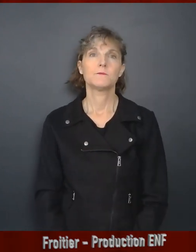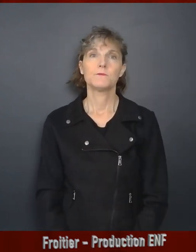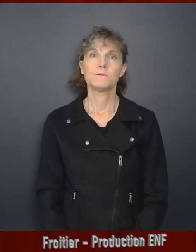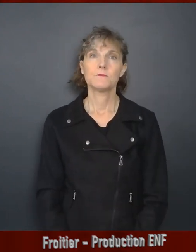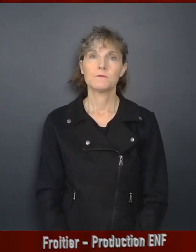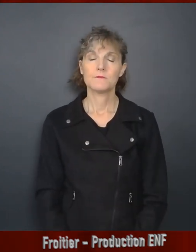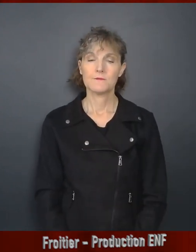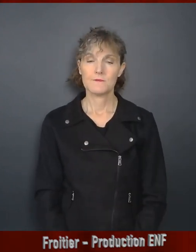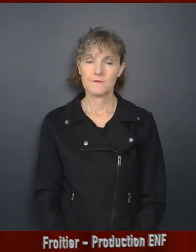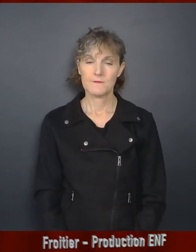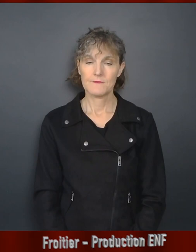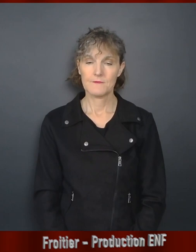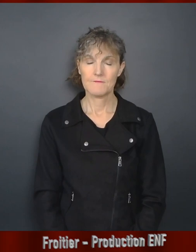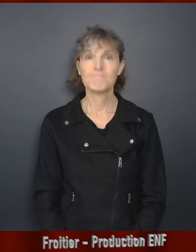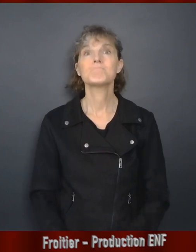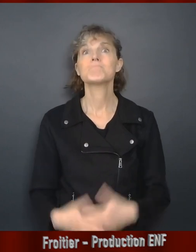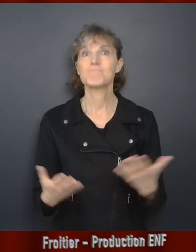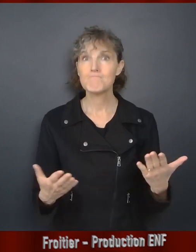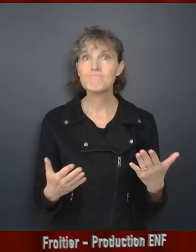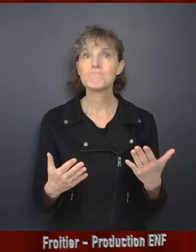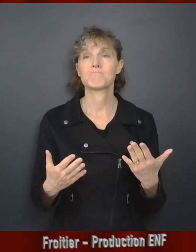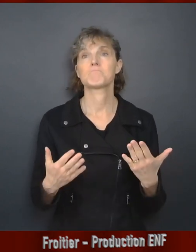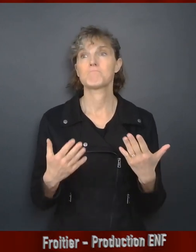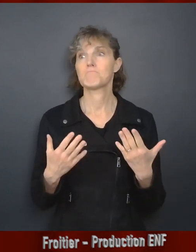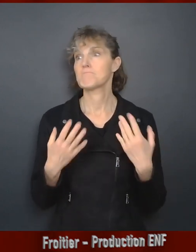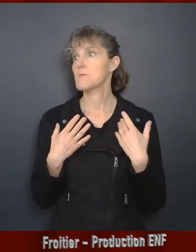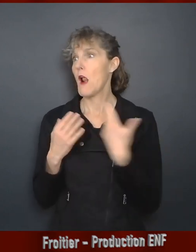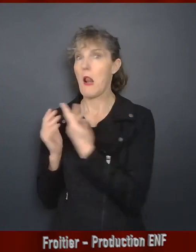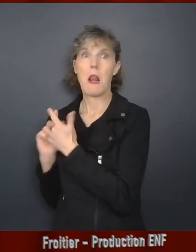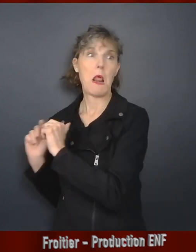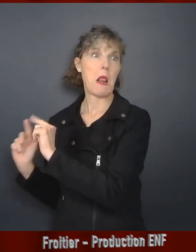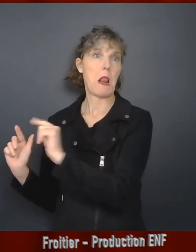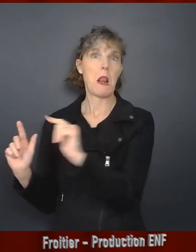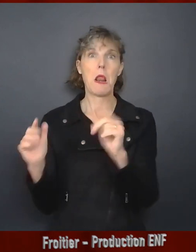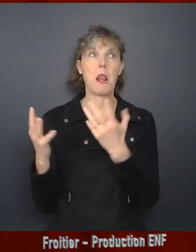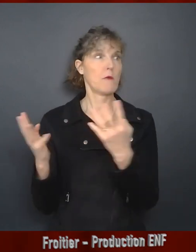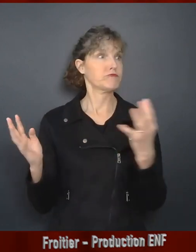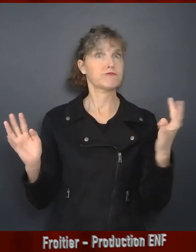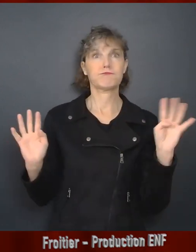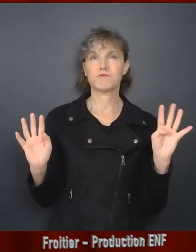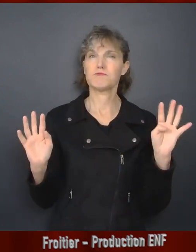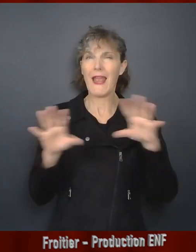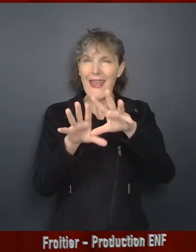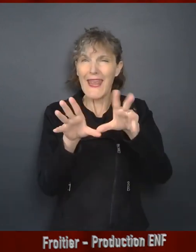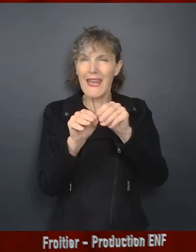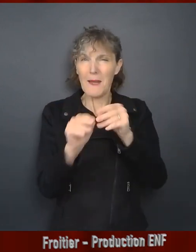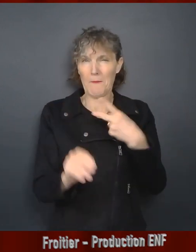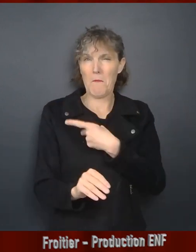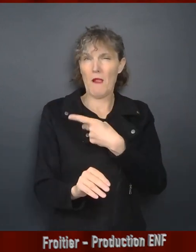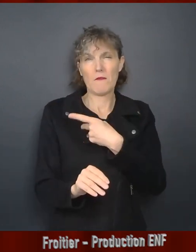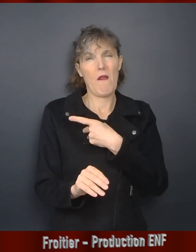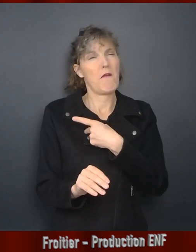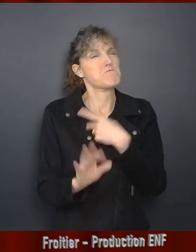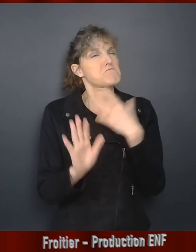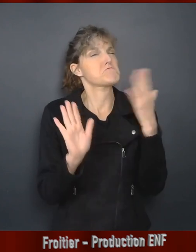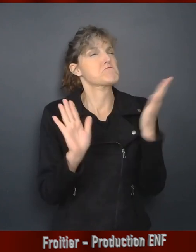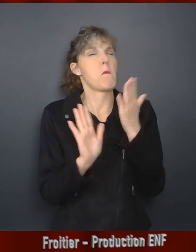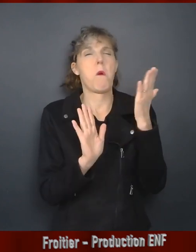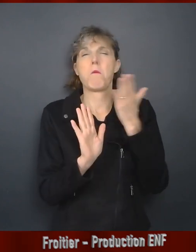J'aime écouter une excellente équipe de médecins qui me traitent pour que j'aille mieux.